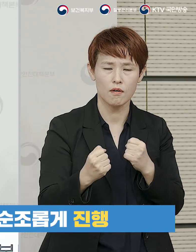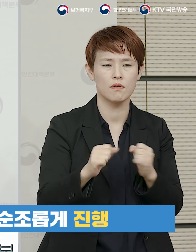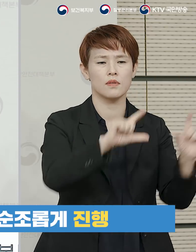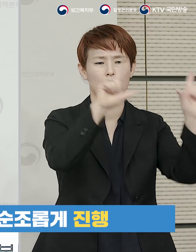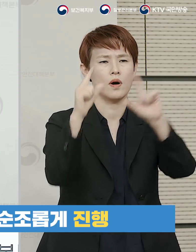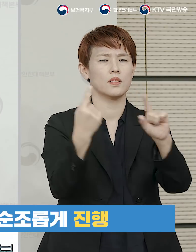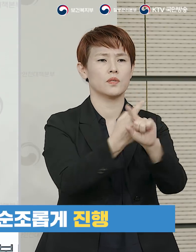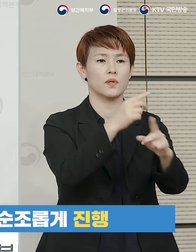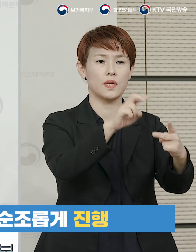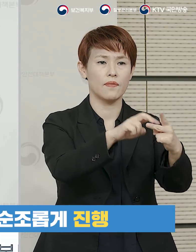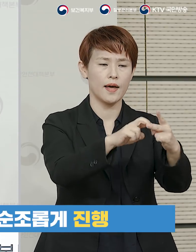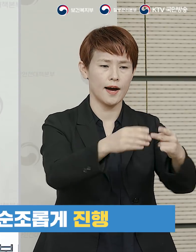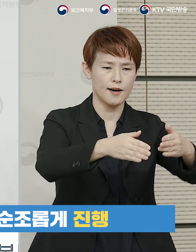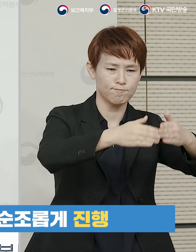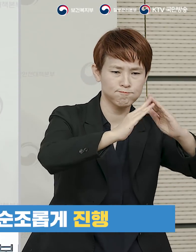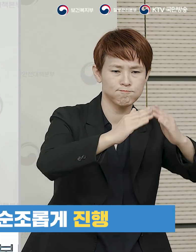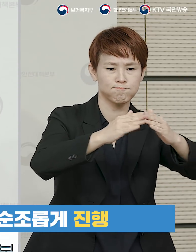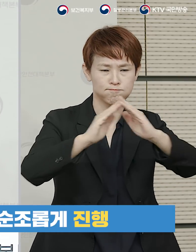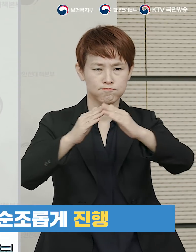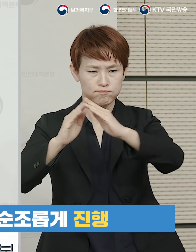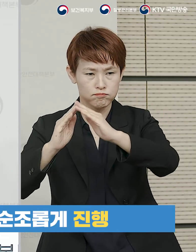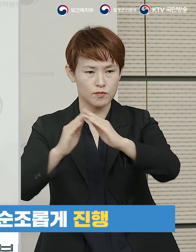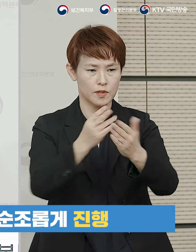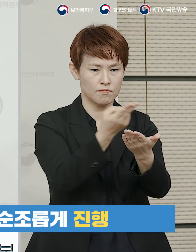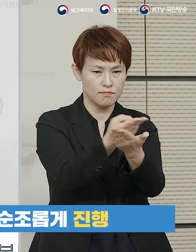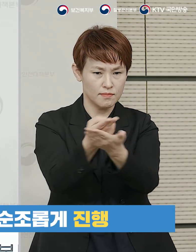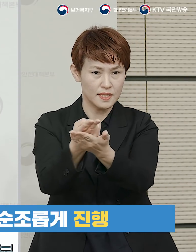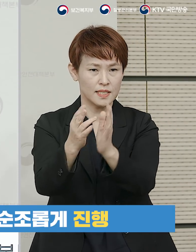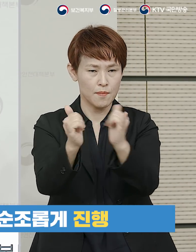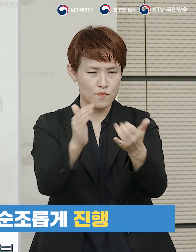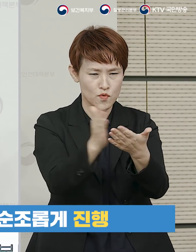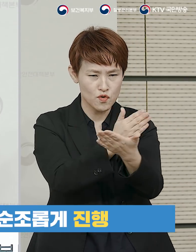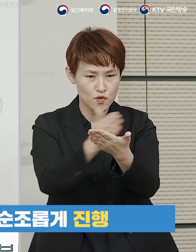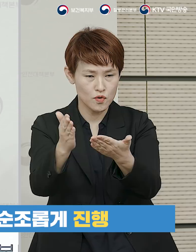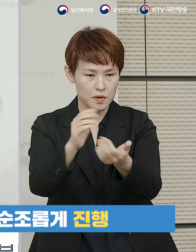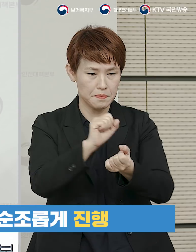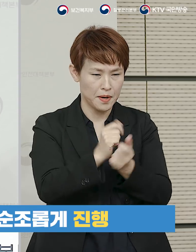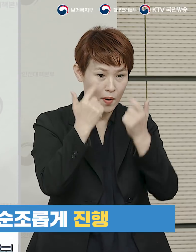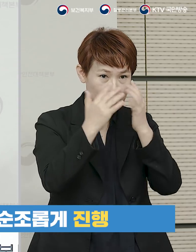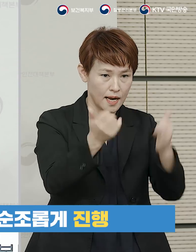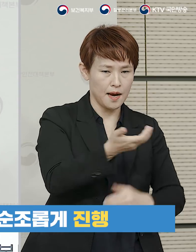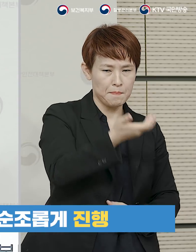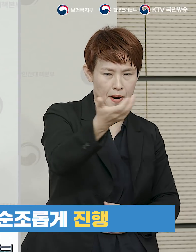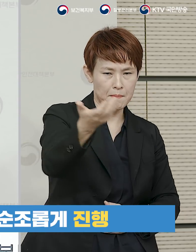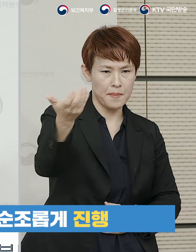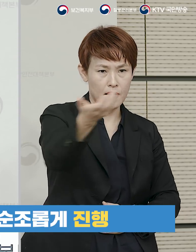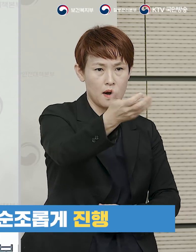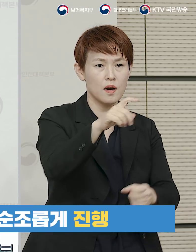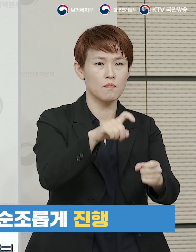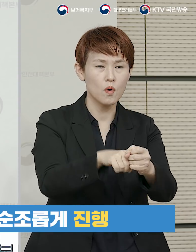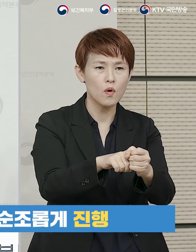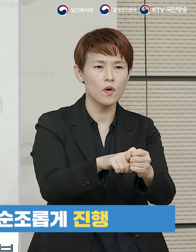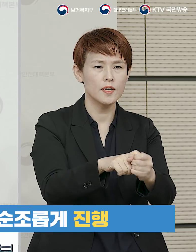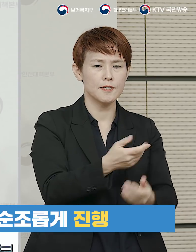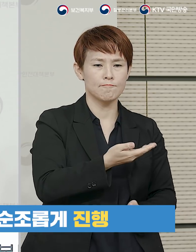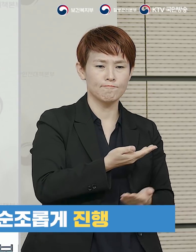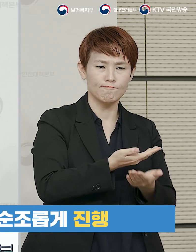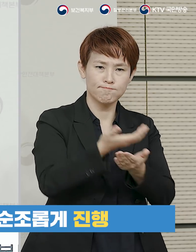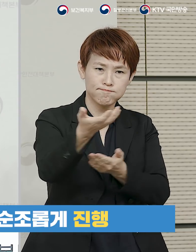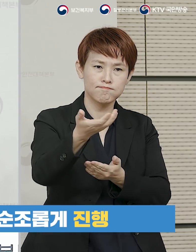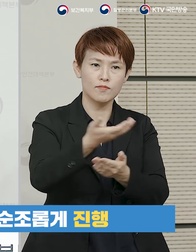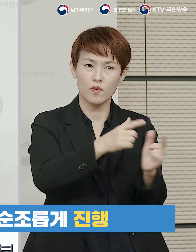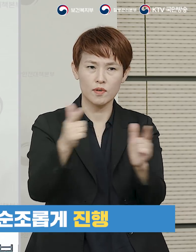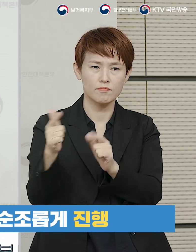불구하고 생활치료센터의 설치와 입소자의 분류, 확진 환자의 이송 등이 여러 기관들의 협조로